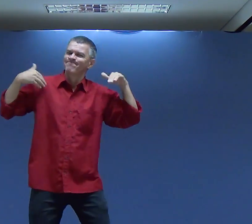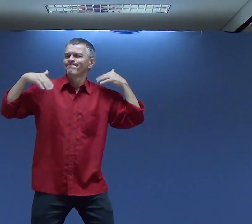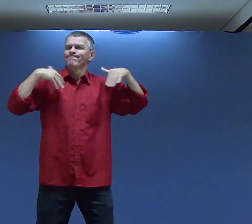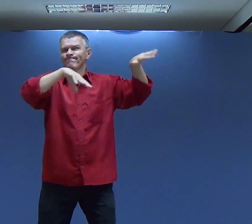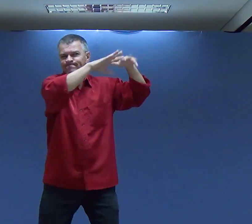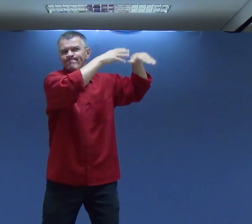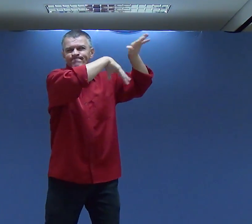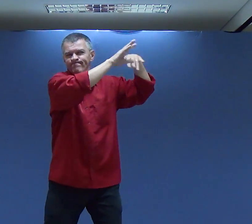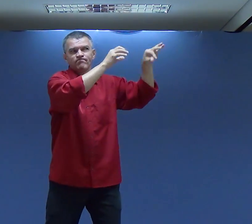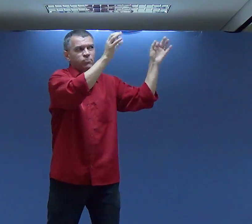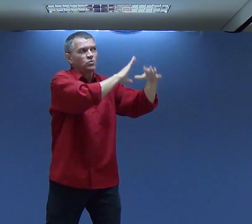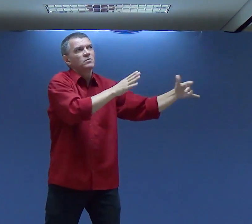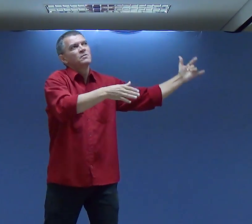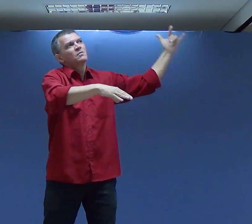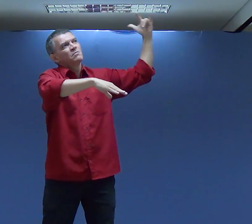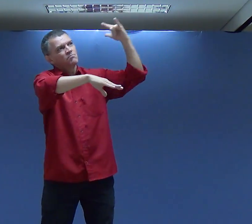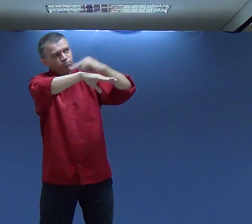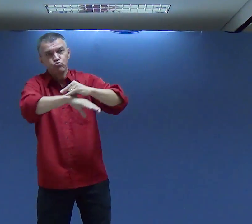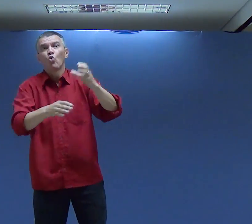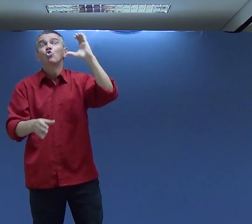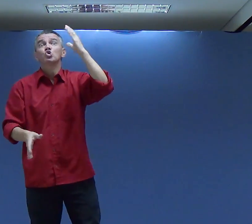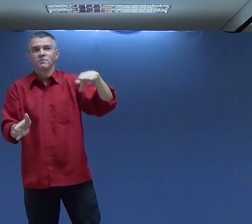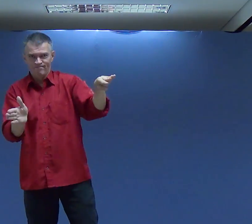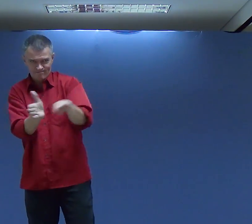viajar Para Fortaleza